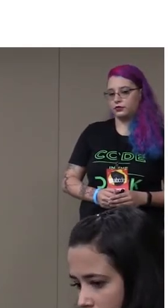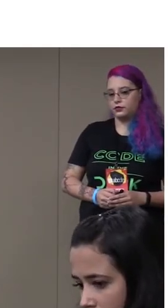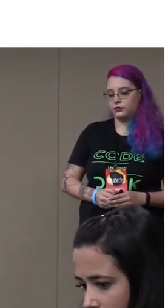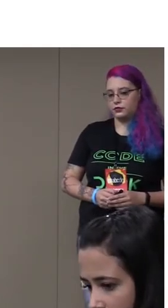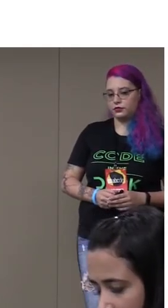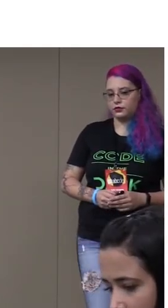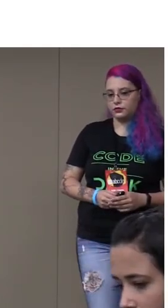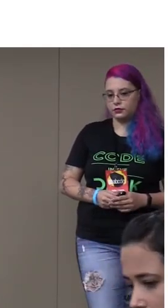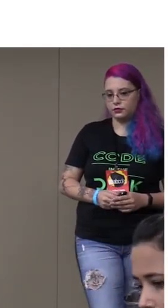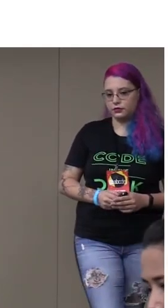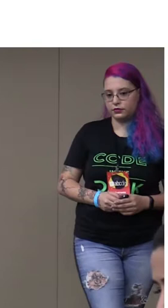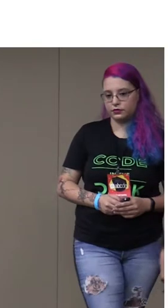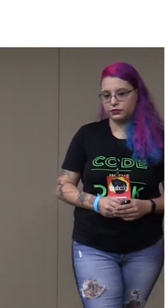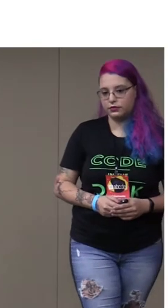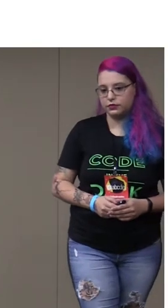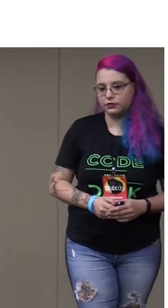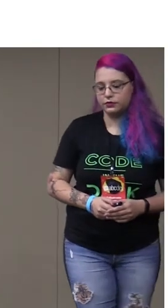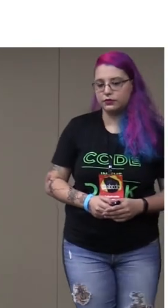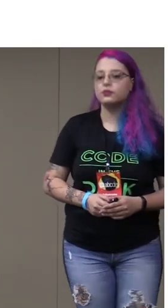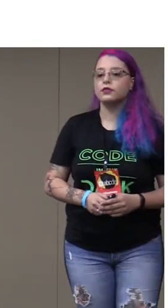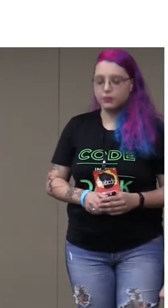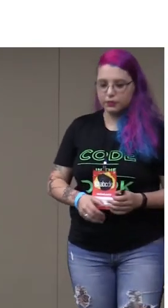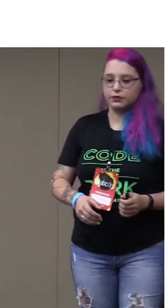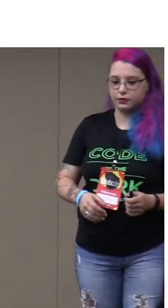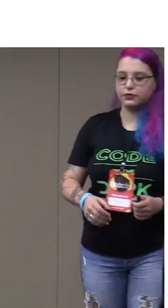todos esses componentes são adaptados para o JavaScript?